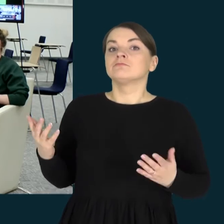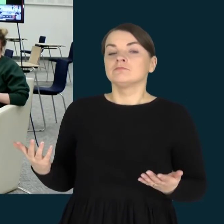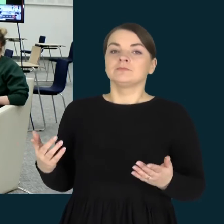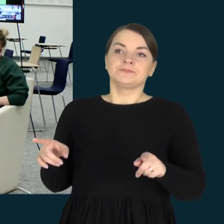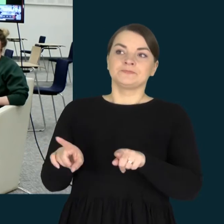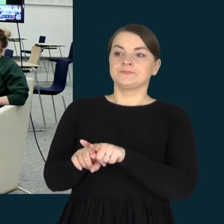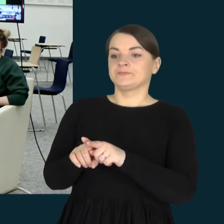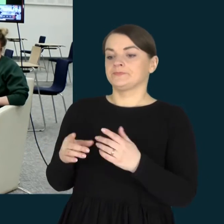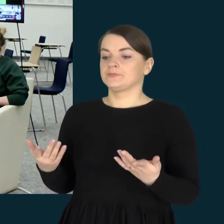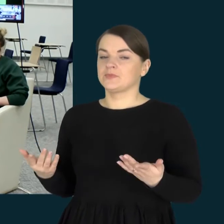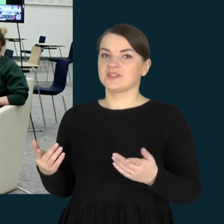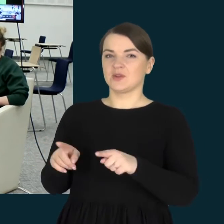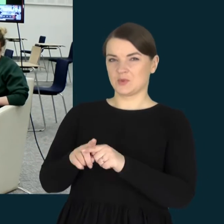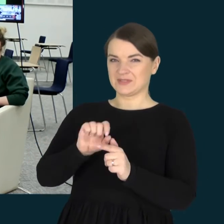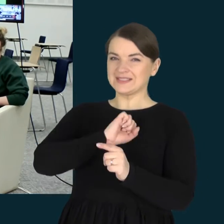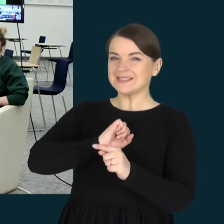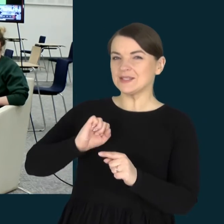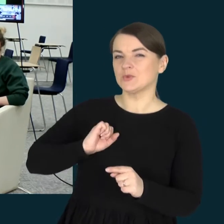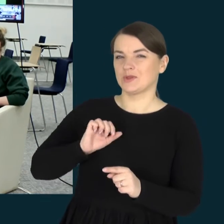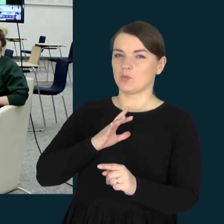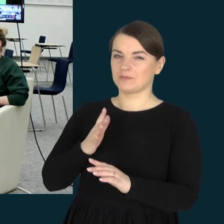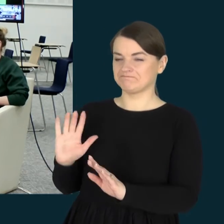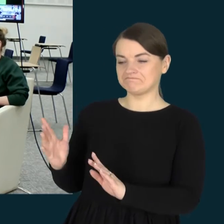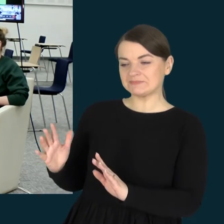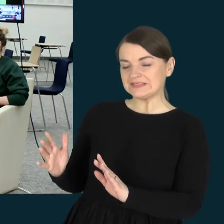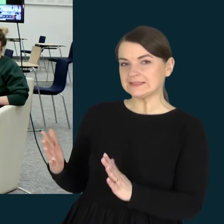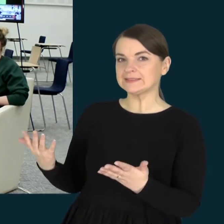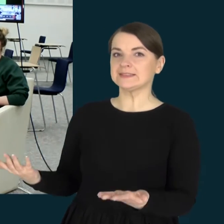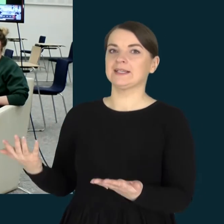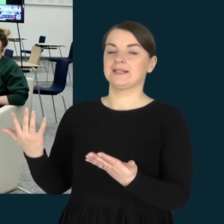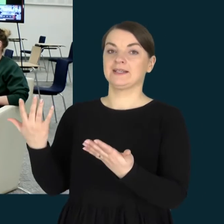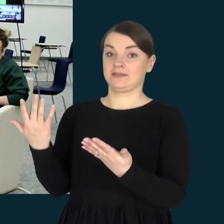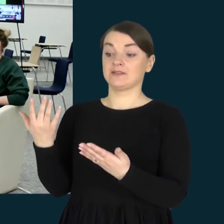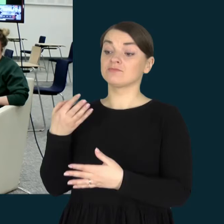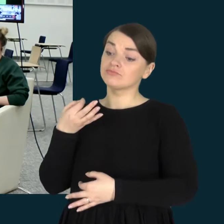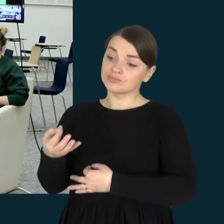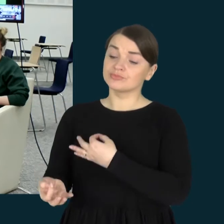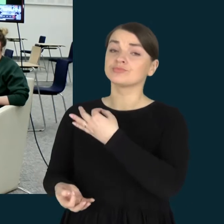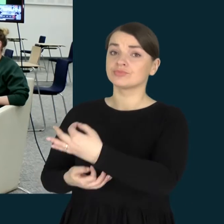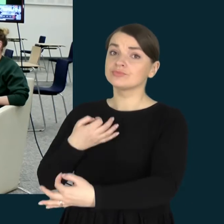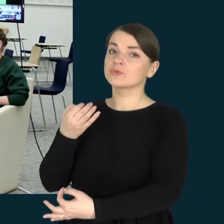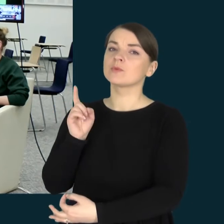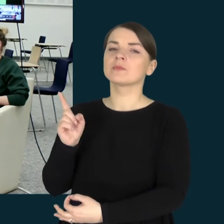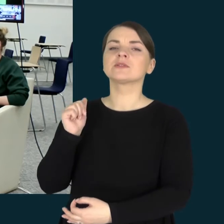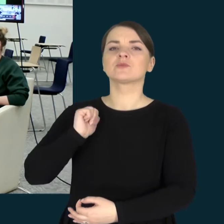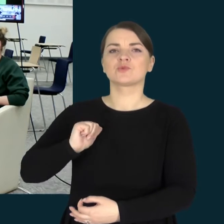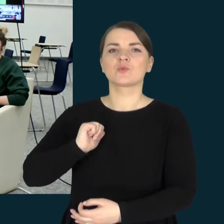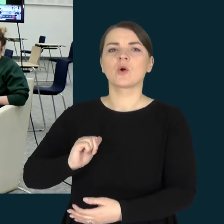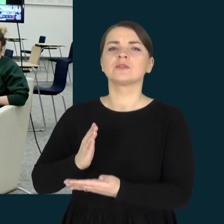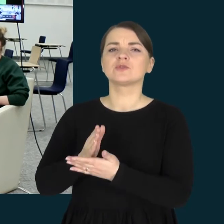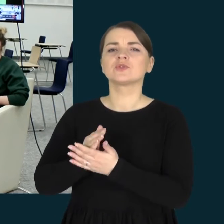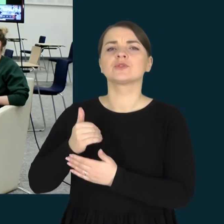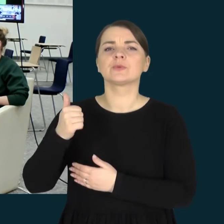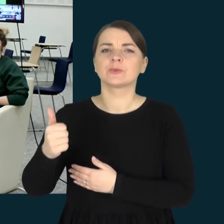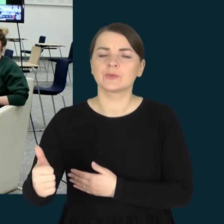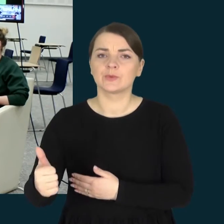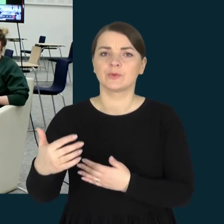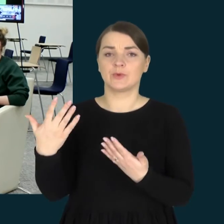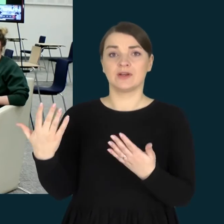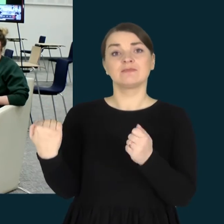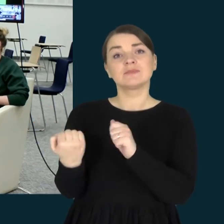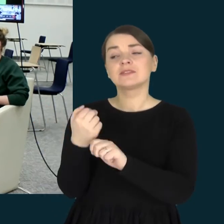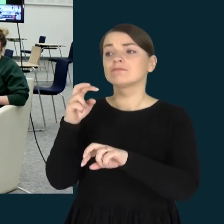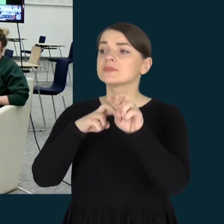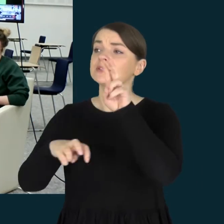kaip aš sakau, nelabai geri daktarai, aš taip ir sakau jam, bet sakau, kad yra tikrai gerų žmonių ir reikia